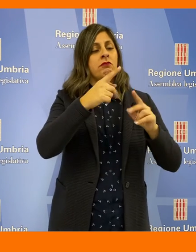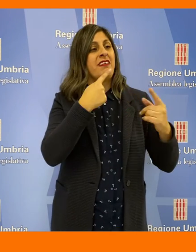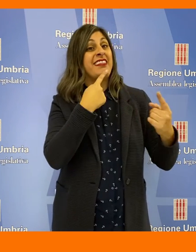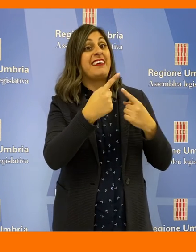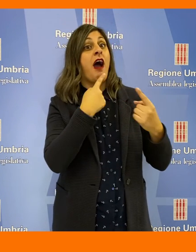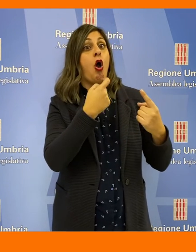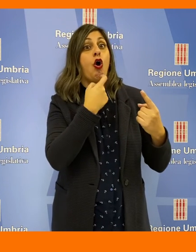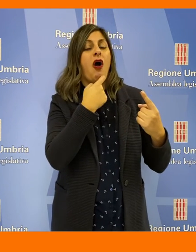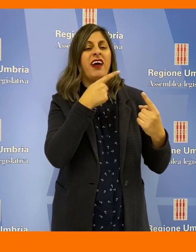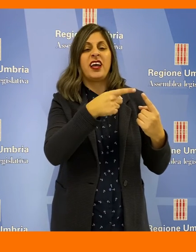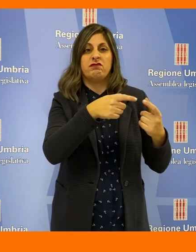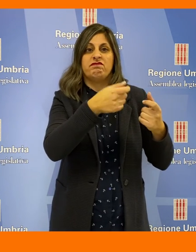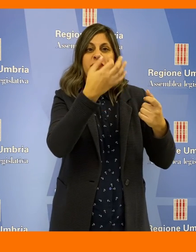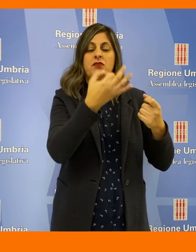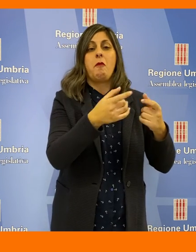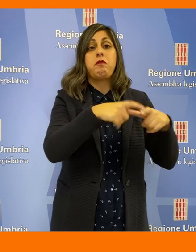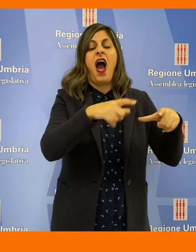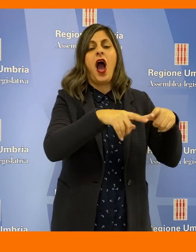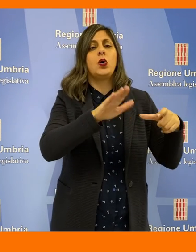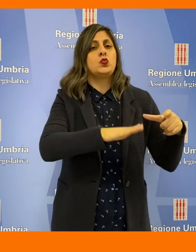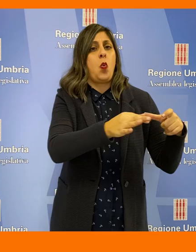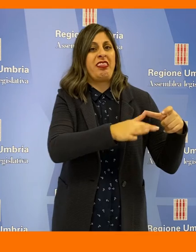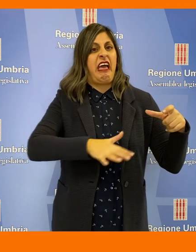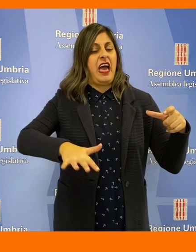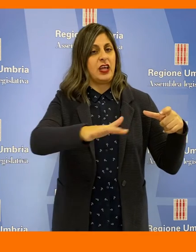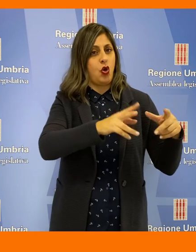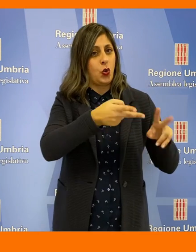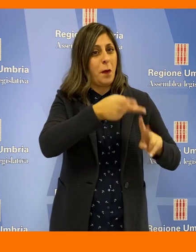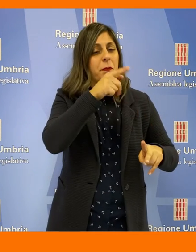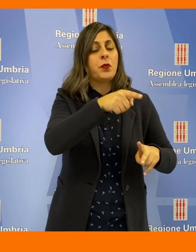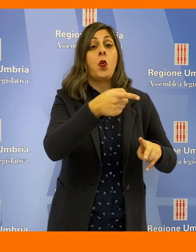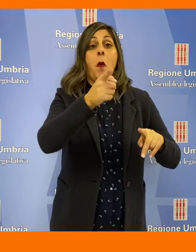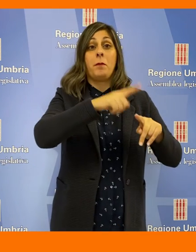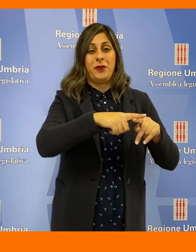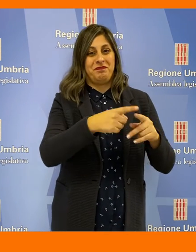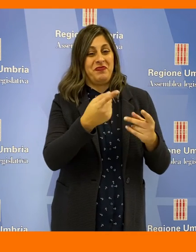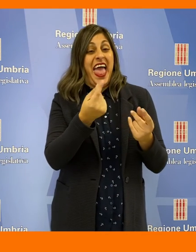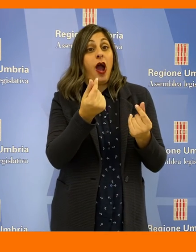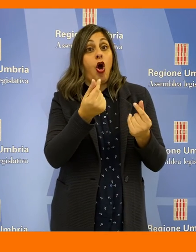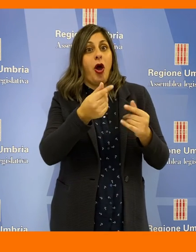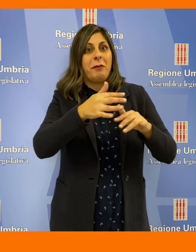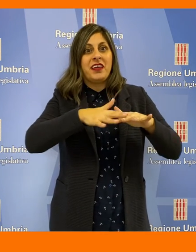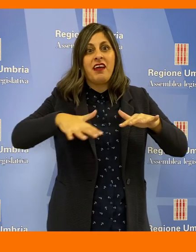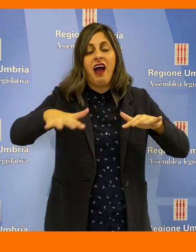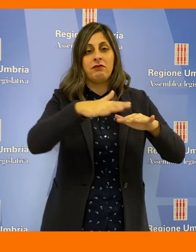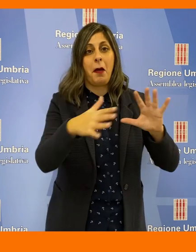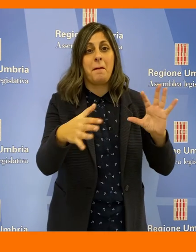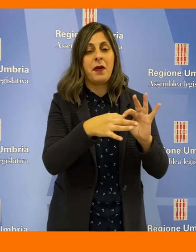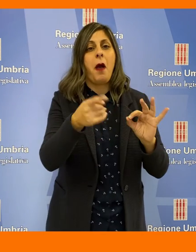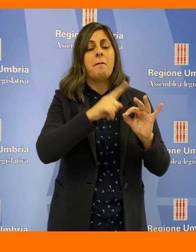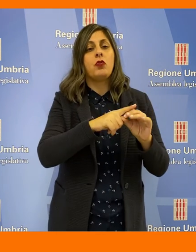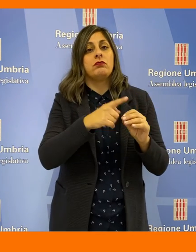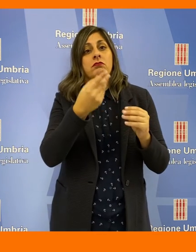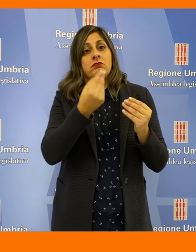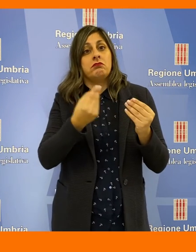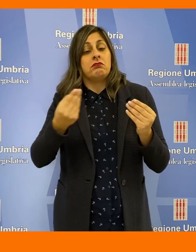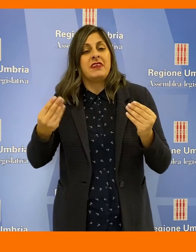favorendo il dialogo con quelli che hanno un forte radicamento con il territorio con il suo tessuto socio-economico e con i loro